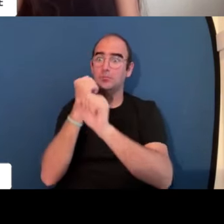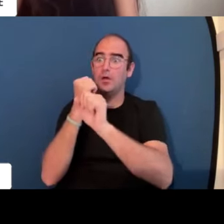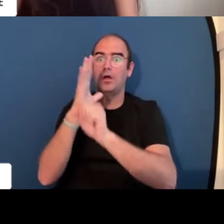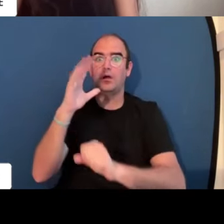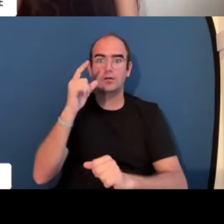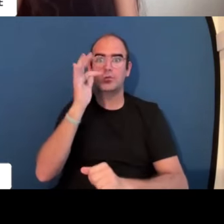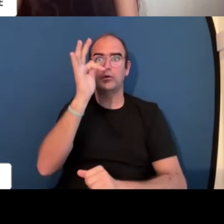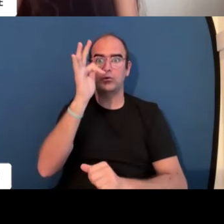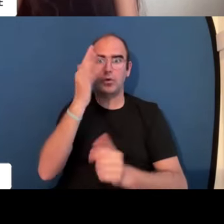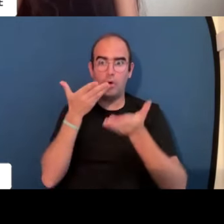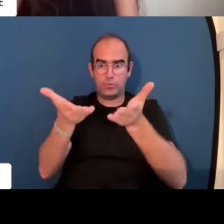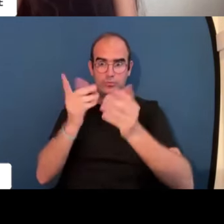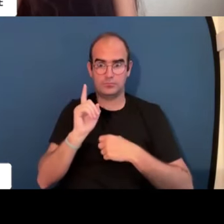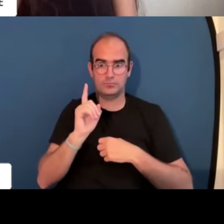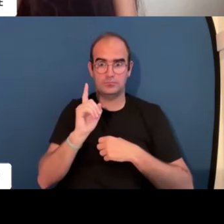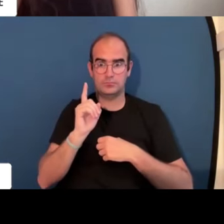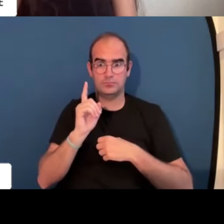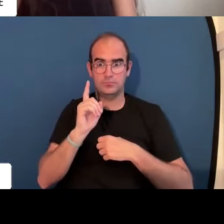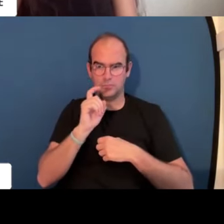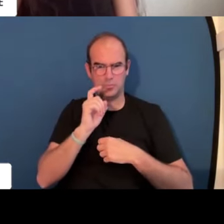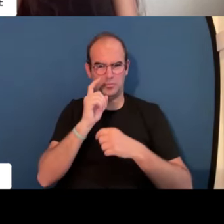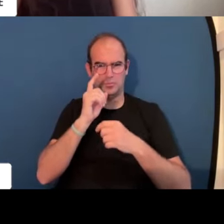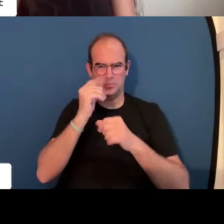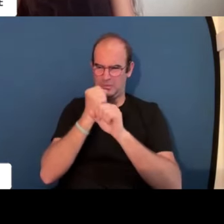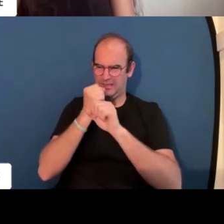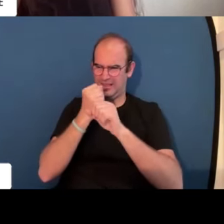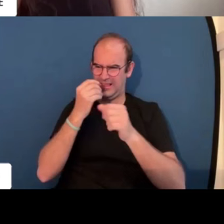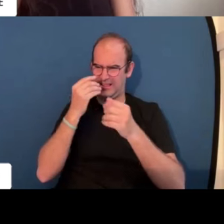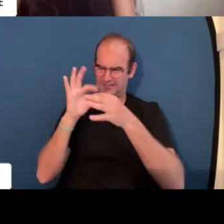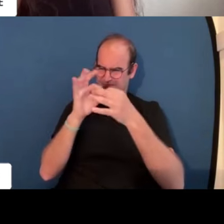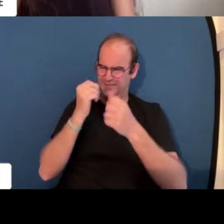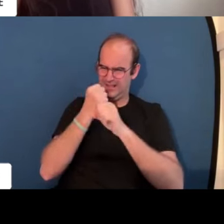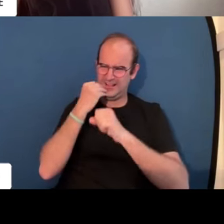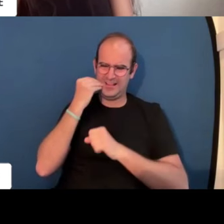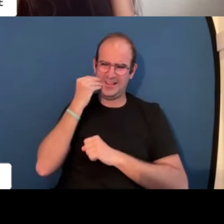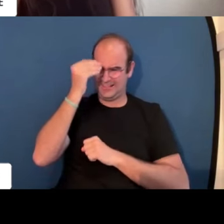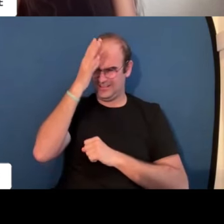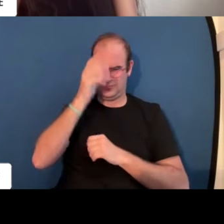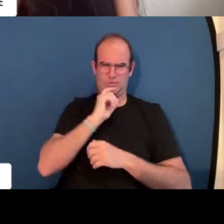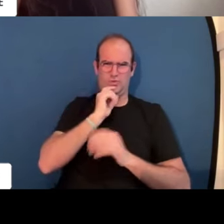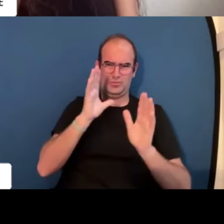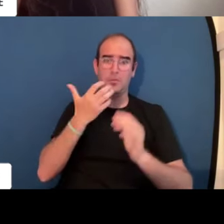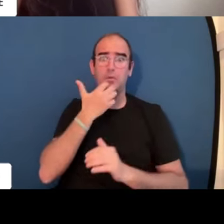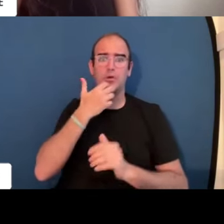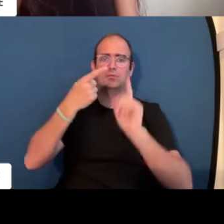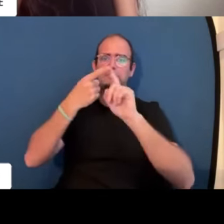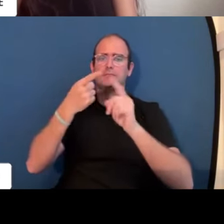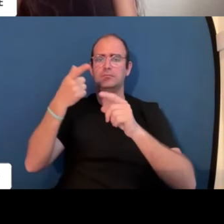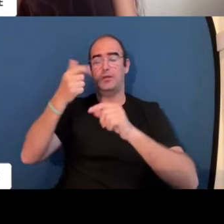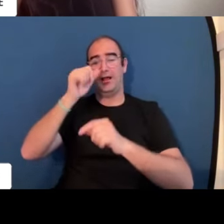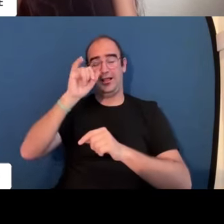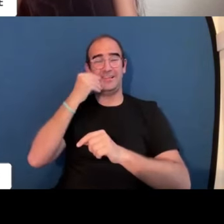mucho el mundo la tecnología y los trabajos es algo muy positivo que nos ayuda en nuestro